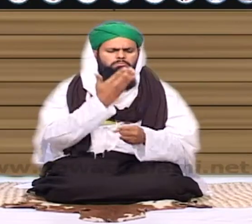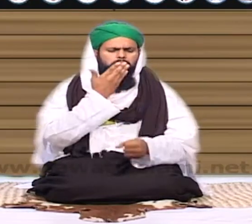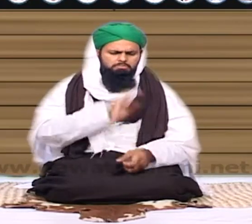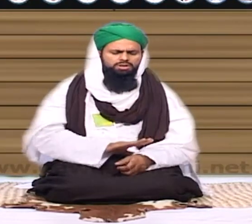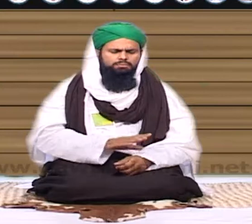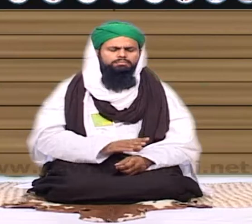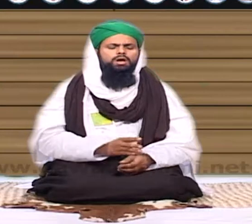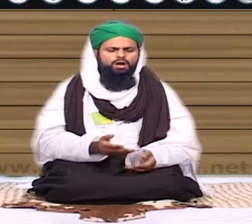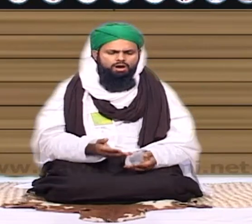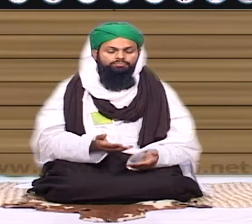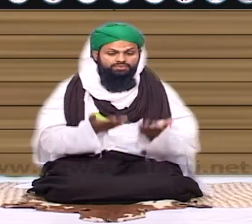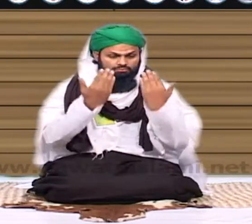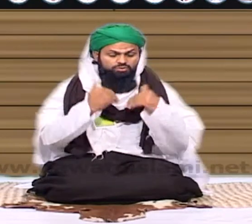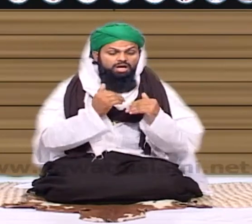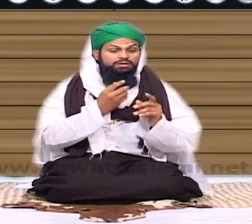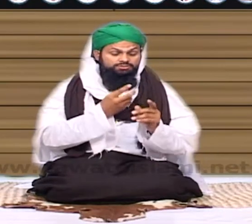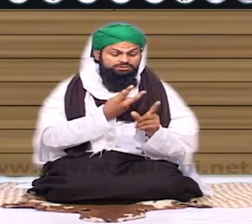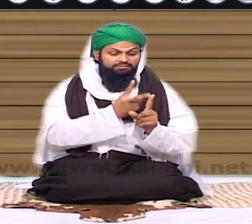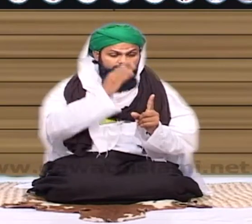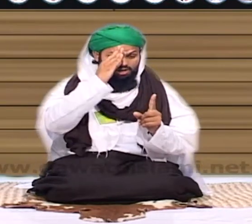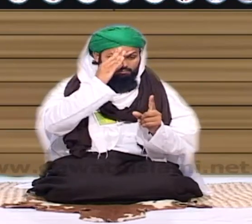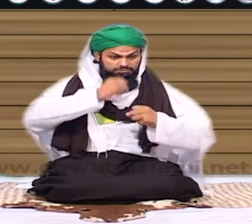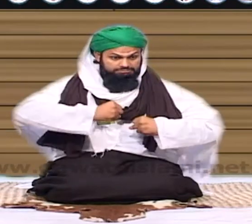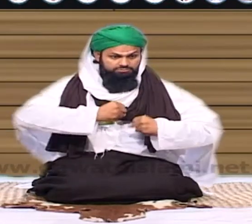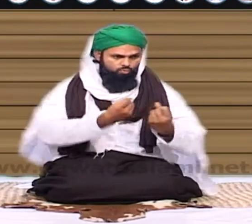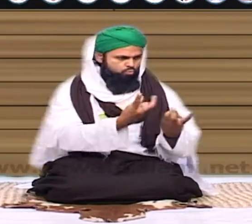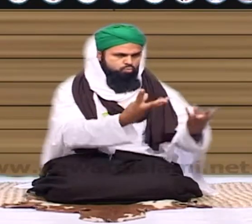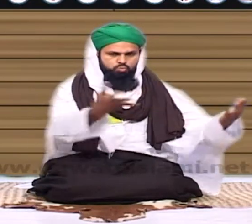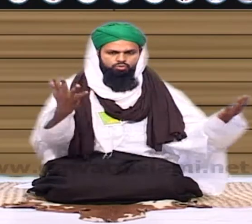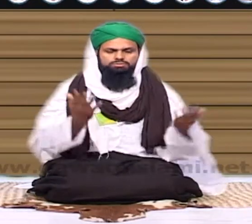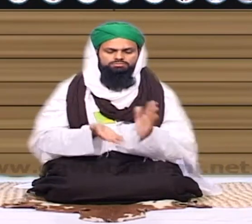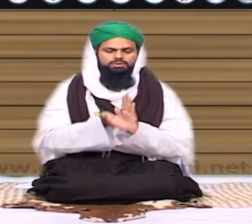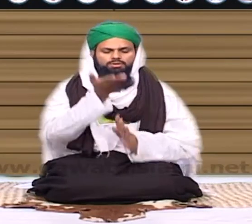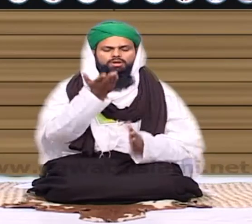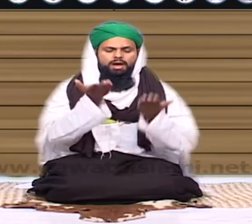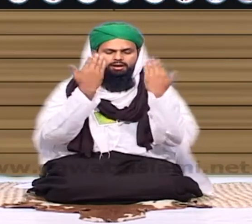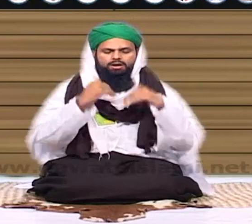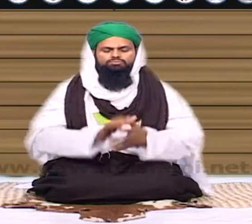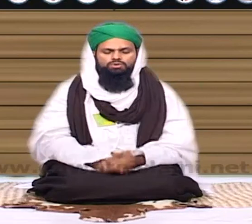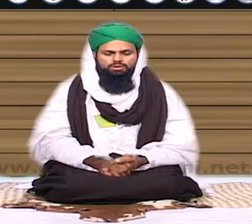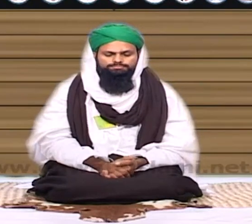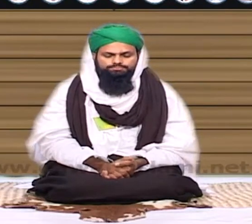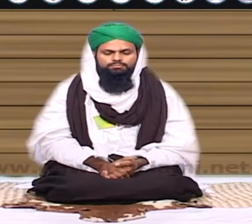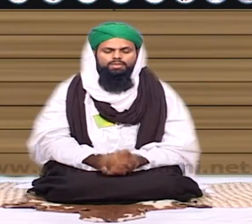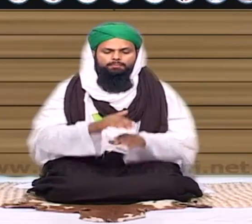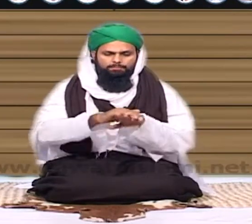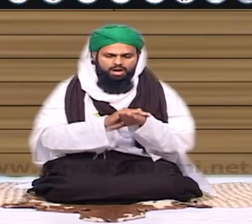اسلامی میں بات کر رہا تھا کہ آج کے لئے الحمدللہ نوجوانوں کا روح زیادہ ہے توبہ کی طرف اللہ کی رہا ہے تو میرے پیارے